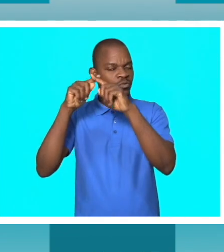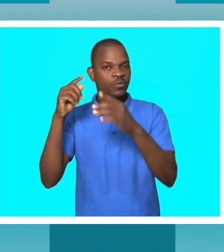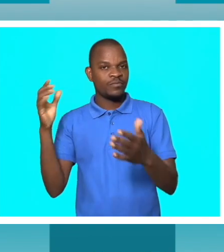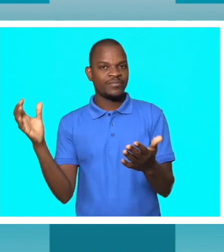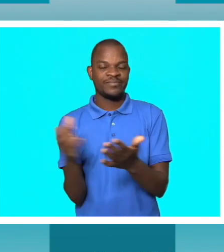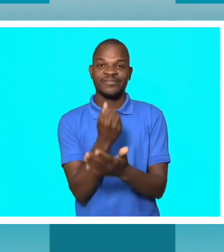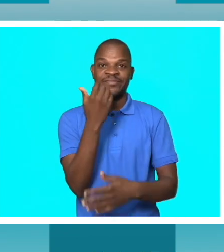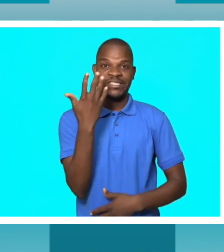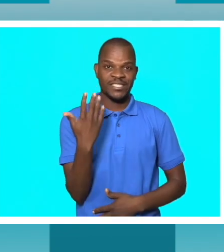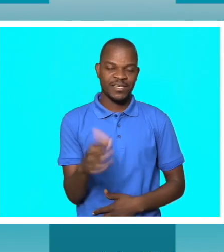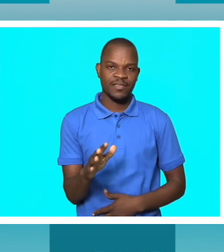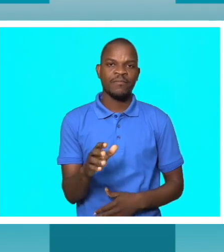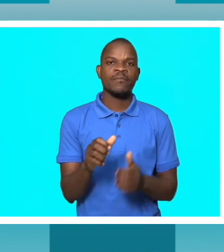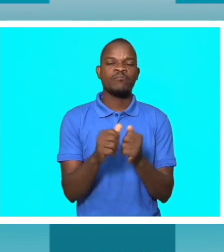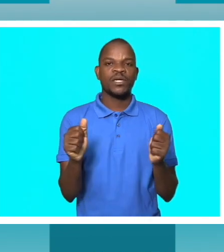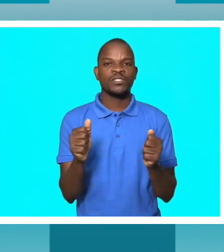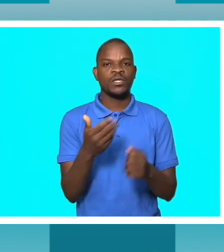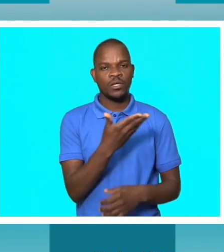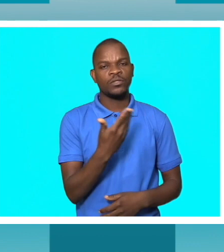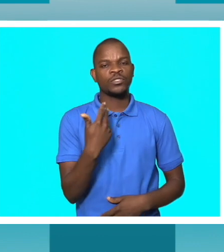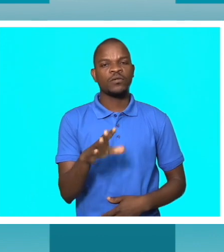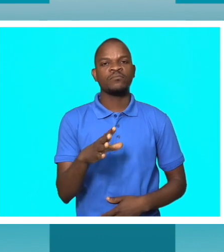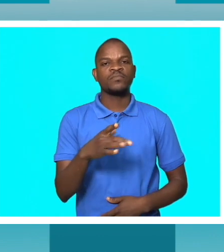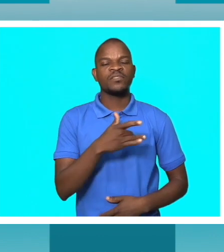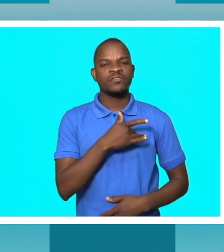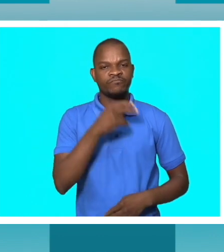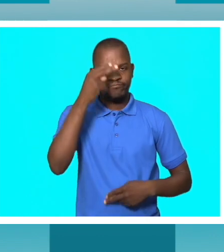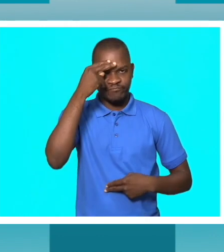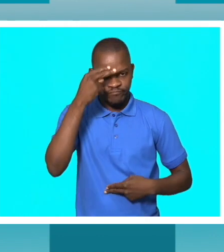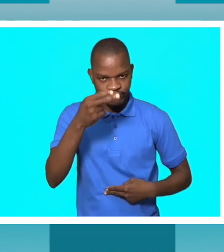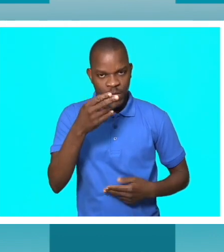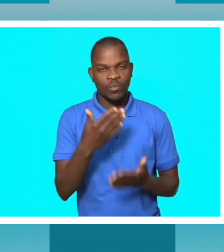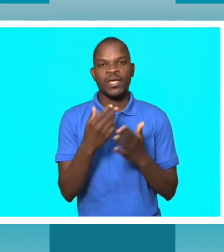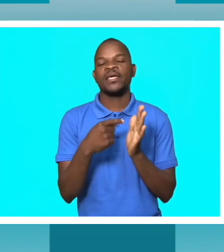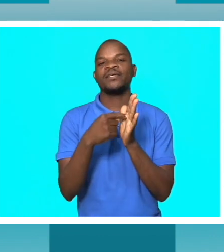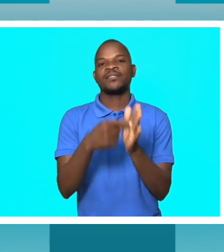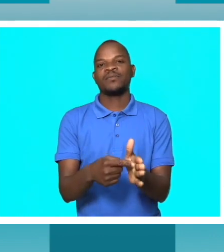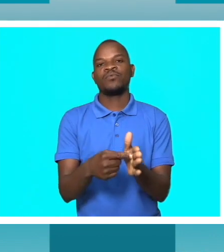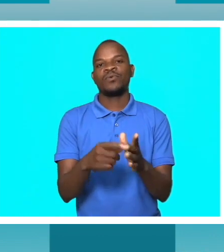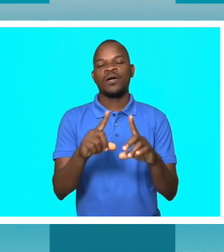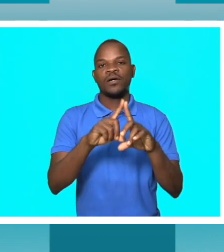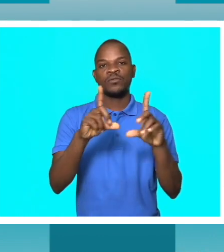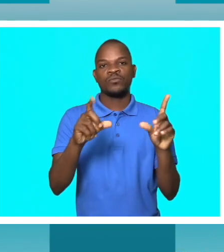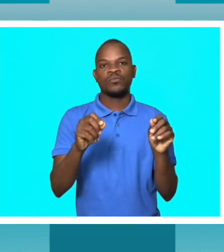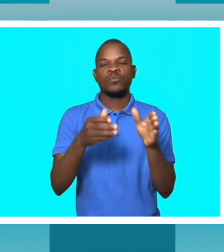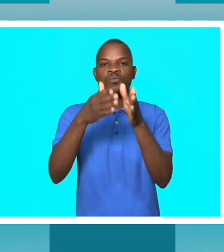honrado por ser um exemplo, sobretudo, para as pessoas com deficiência. Muita força, muita